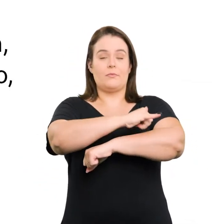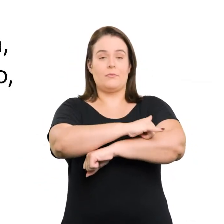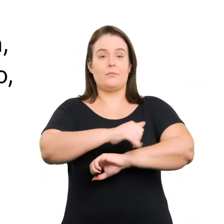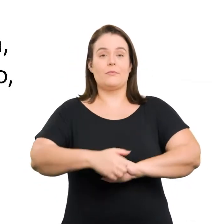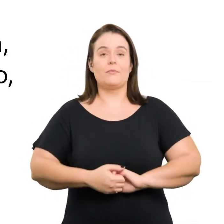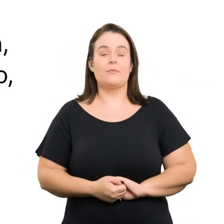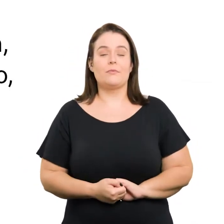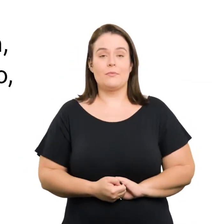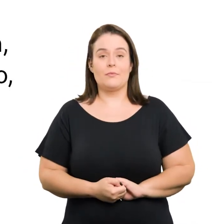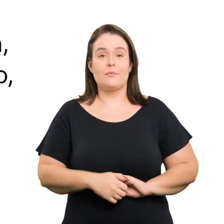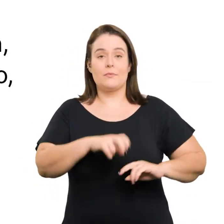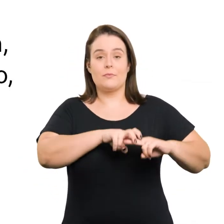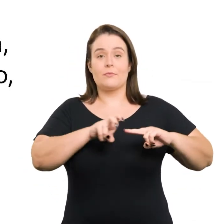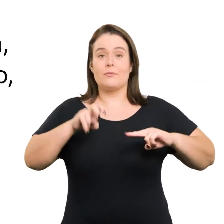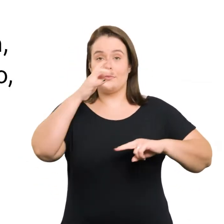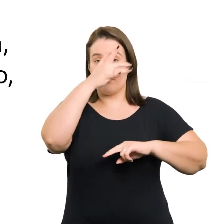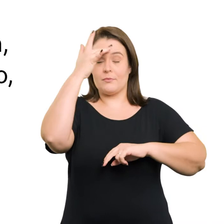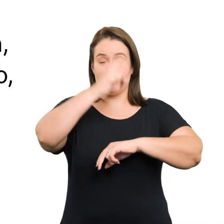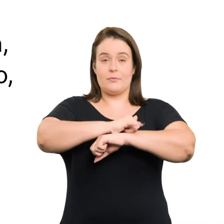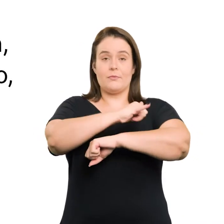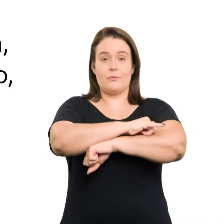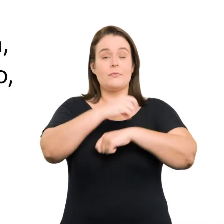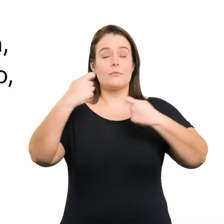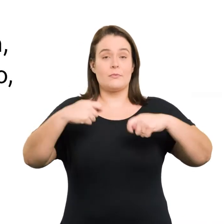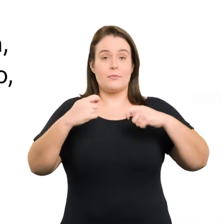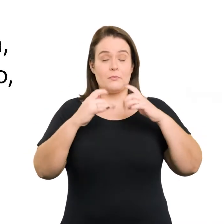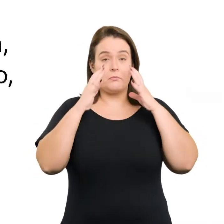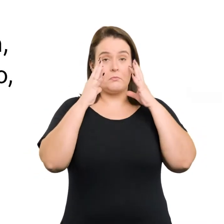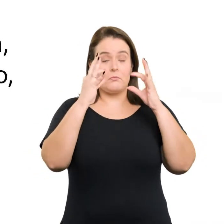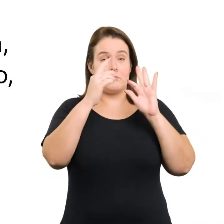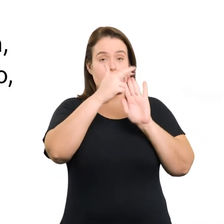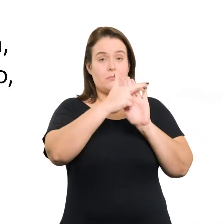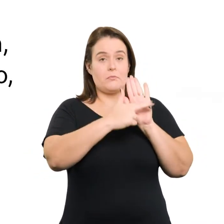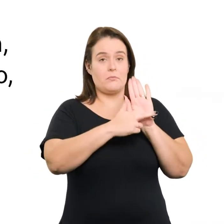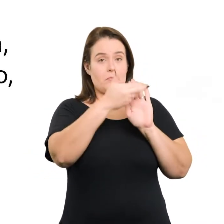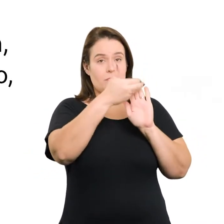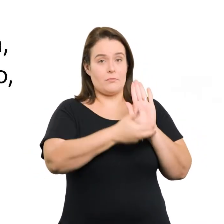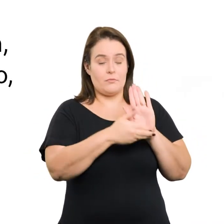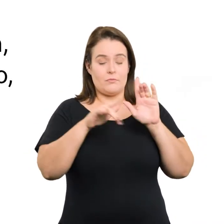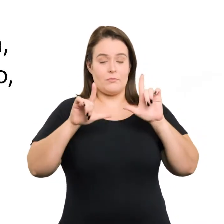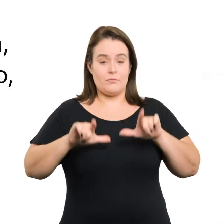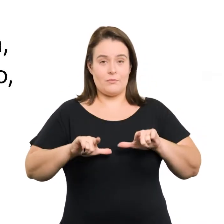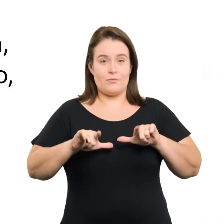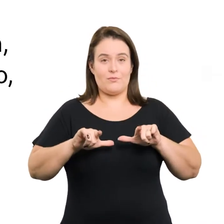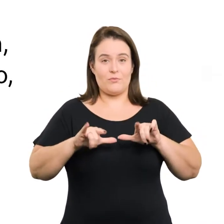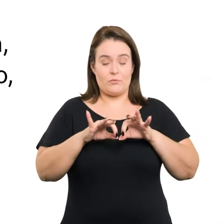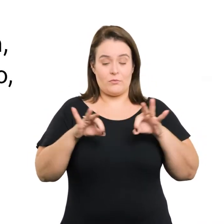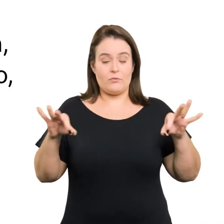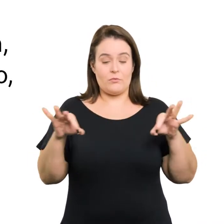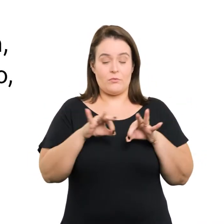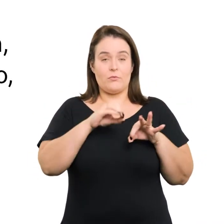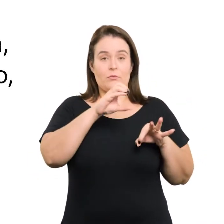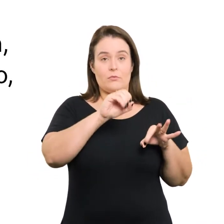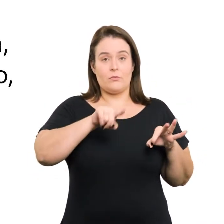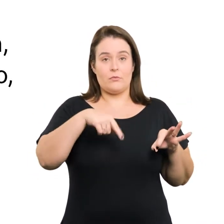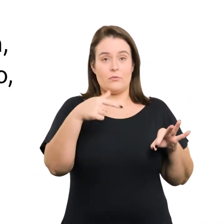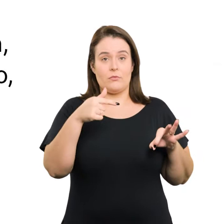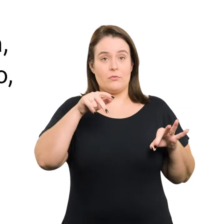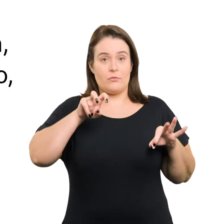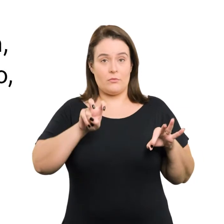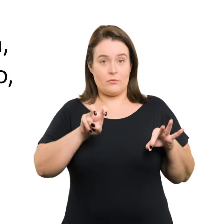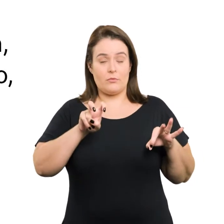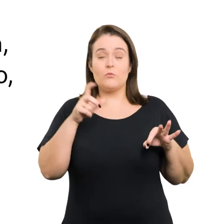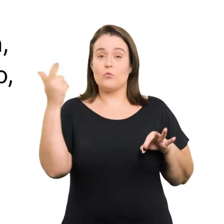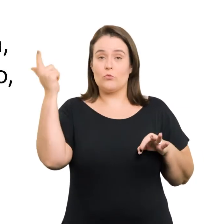Os assentos para pessoas obesas devem seguir as medidas da figura Com largura mínima de 0,75